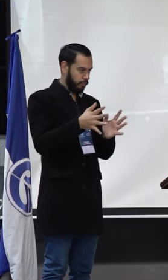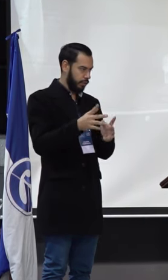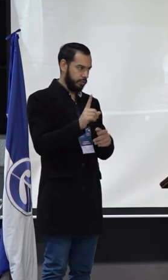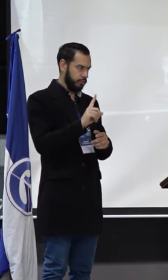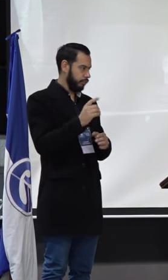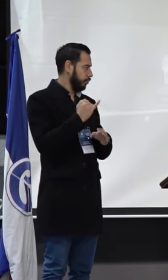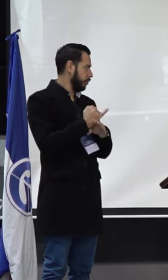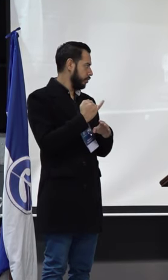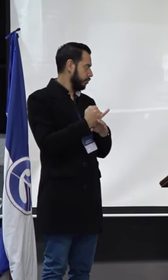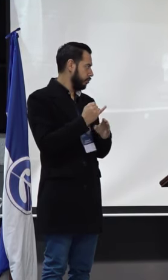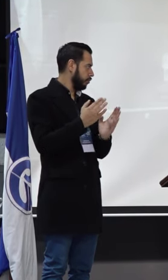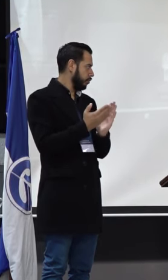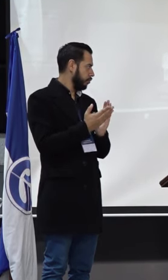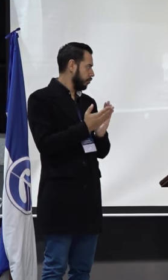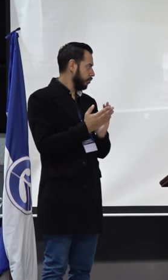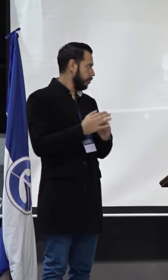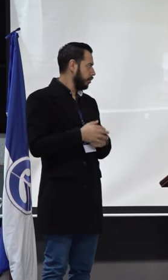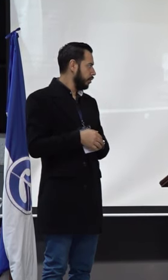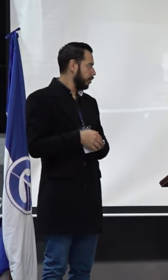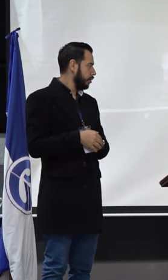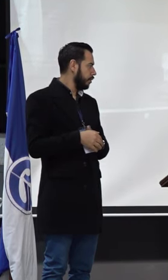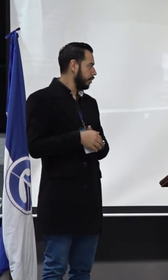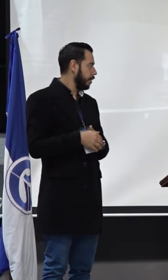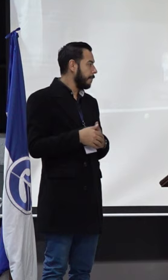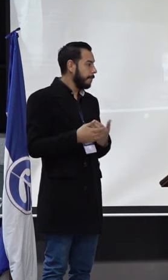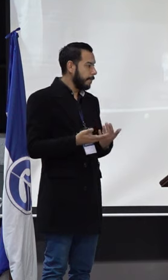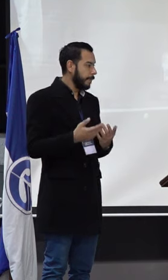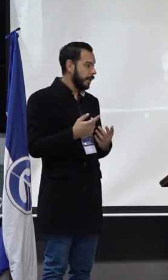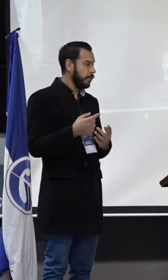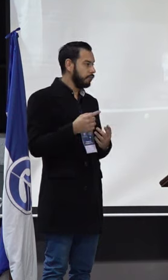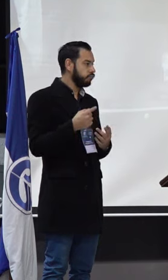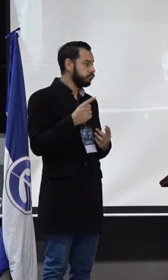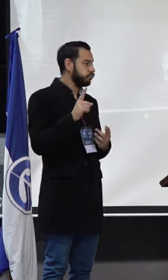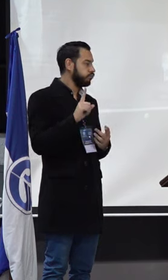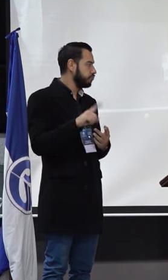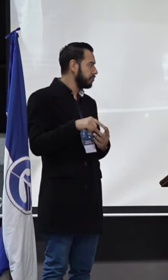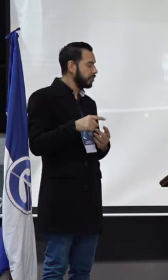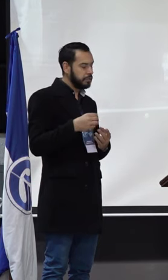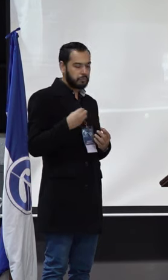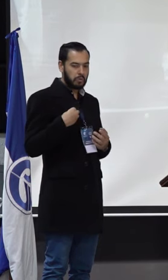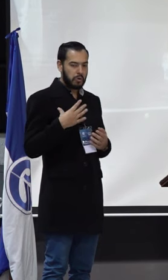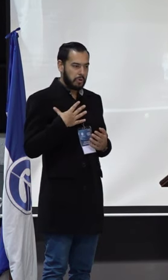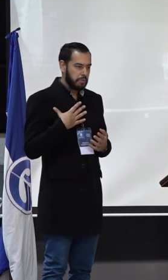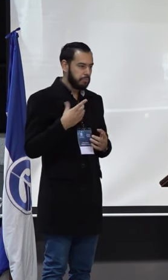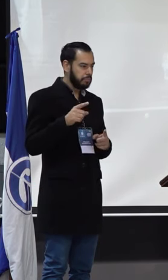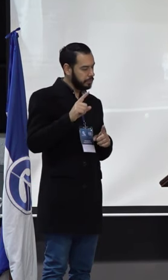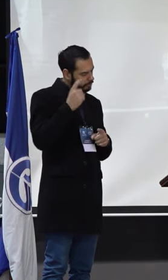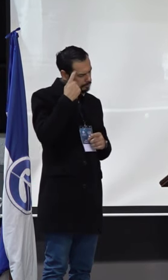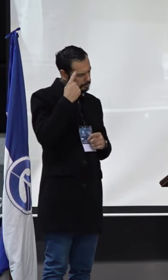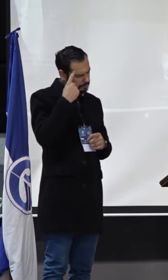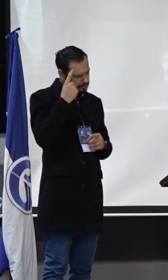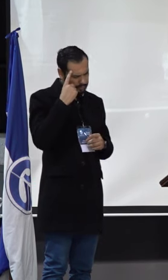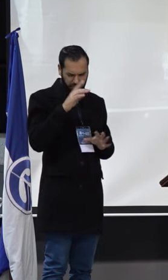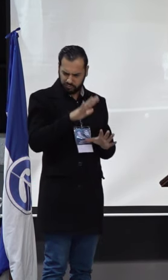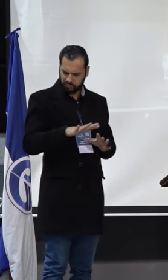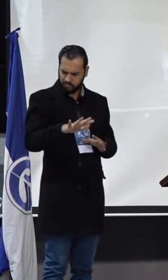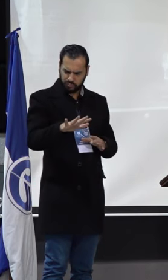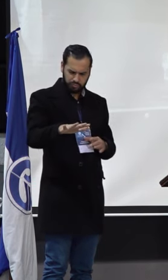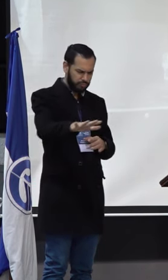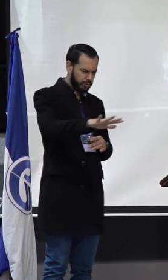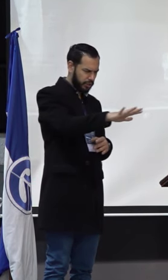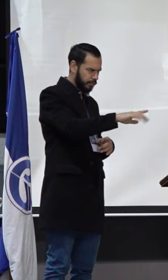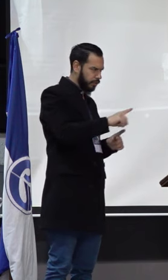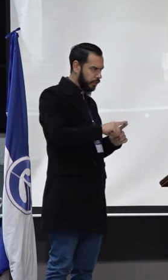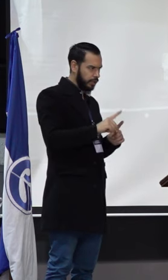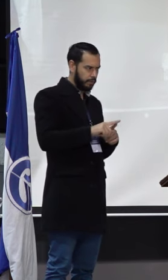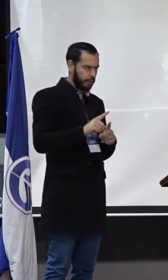en institución educativa, en colegio. Eso nos ha dado como las posibilidades de pensarnos los campos laborales, como